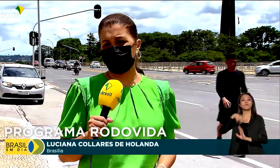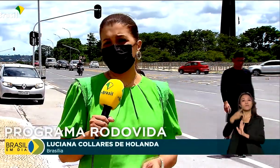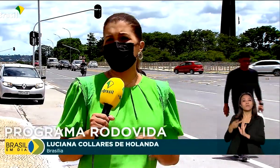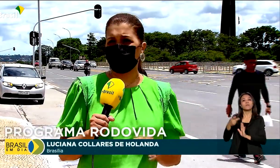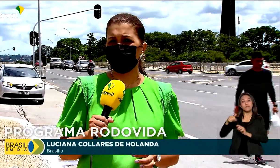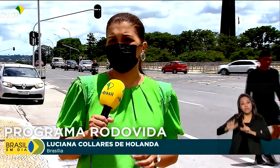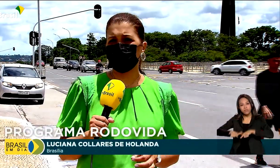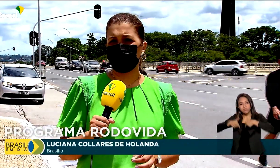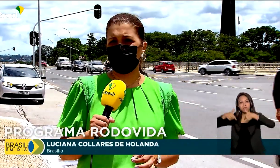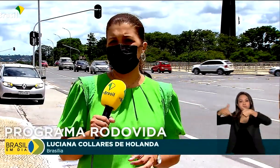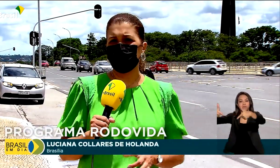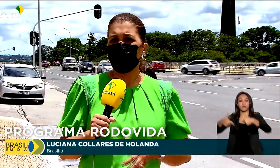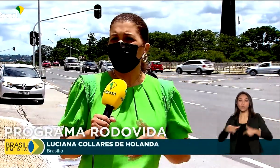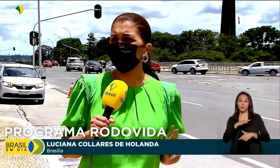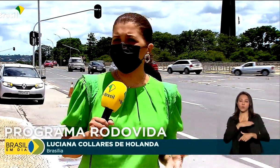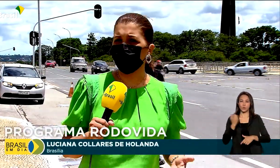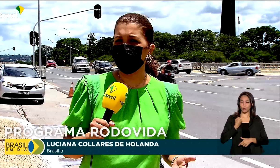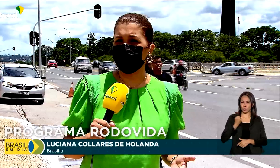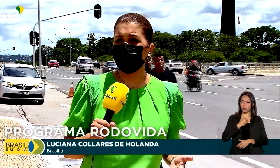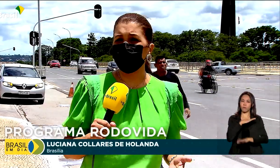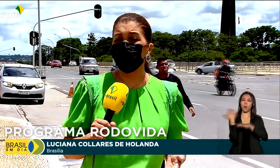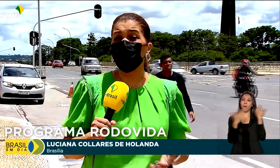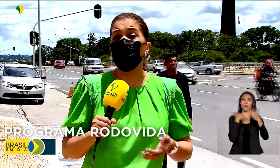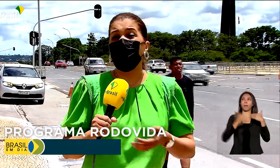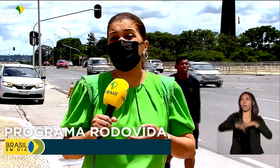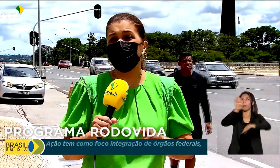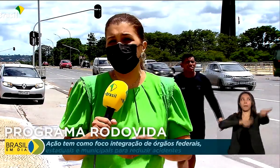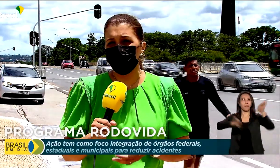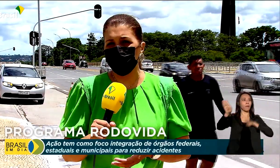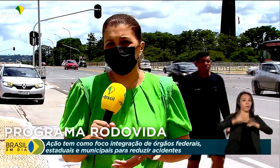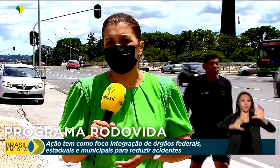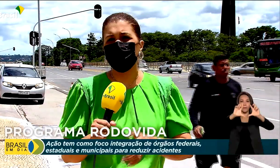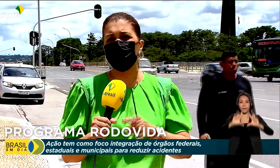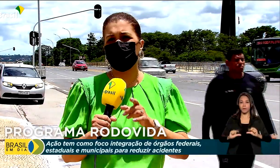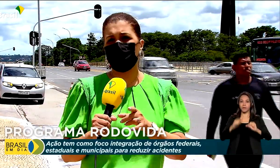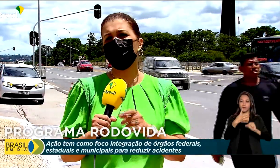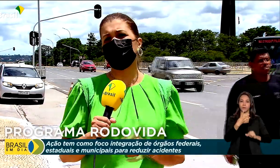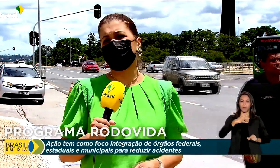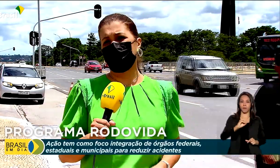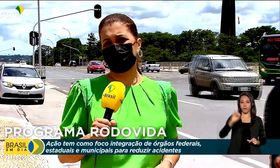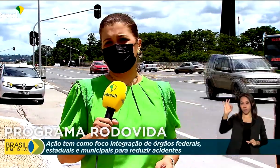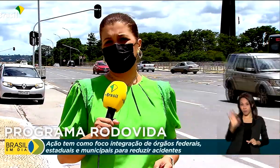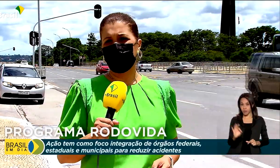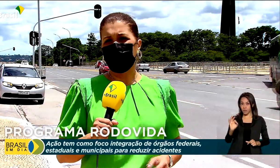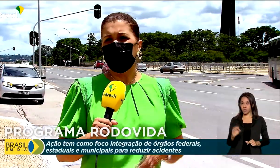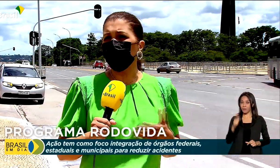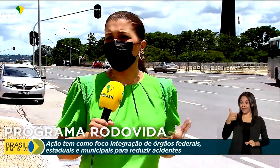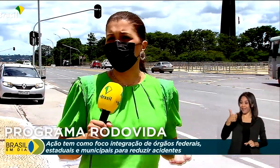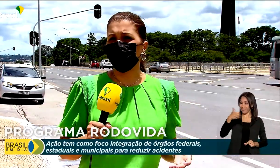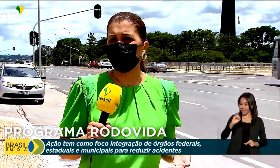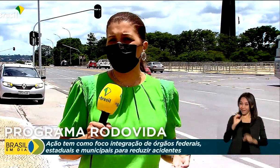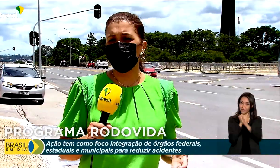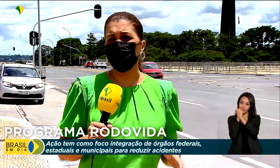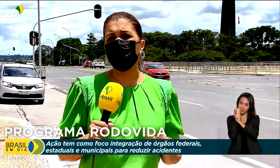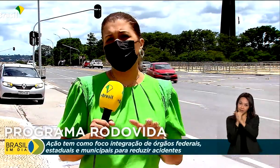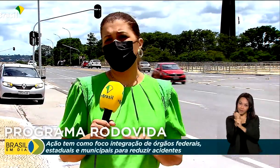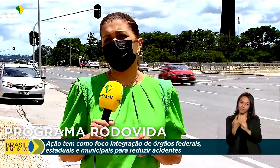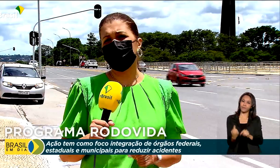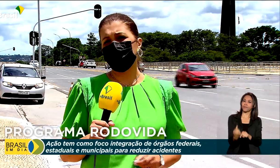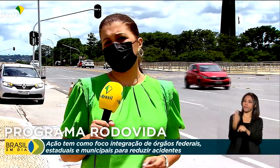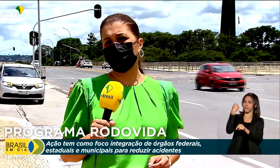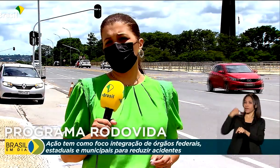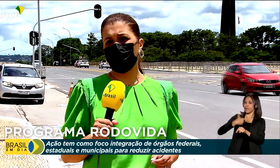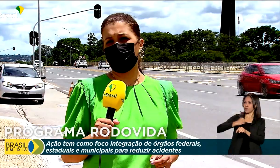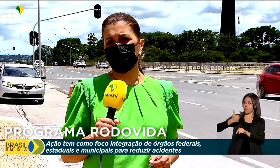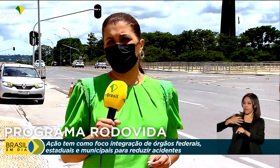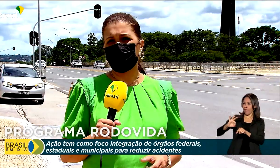mortes nas estradas federais reduziu em cerca de 40% na última década. Em 2010, foram 8